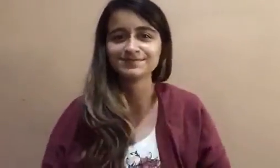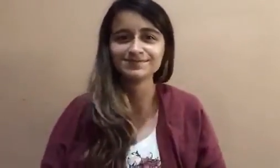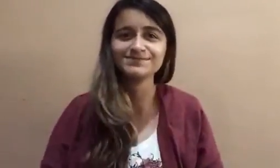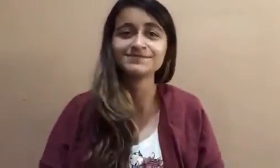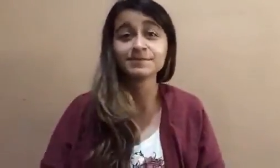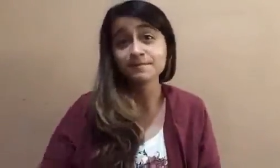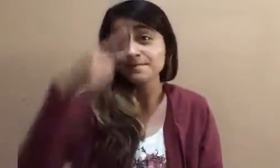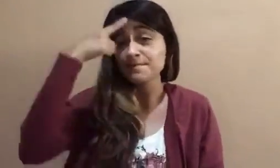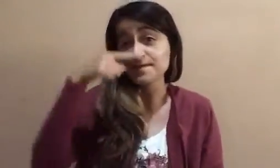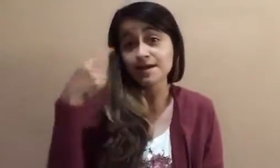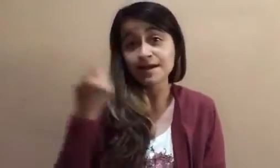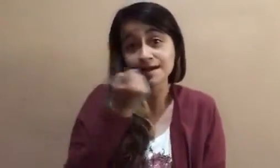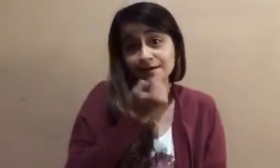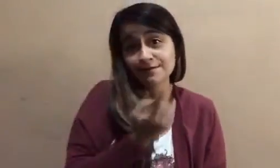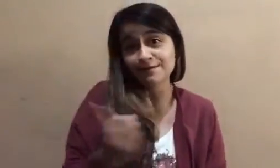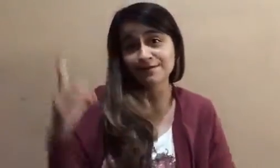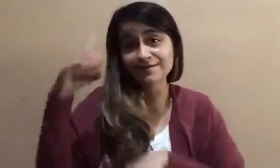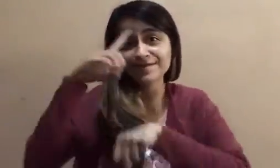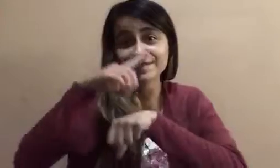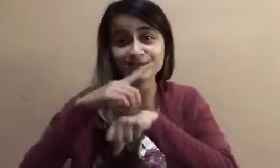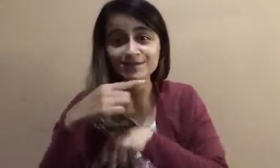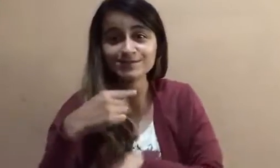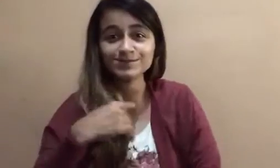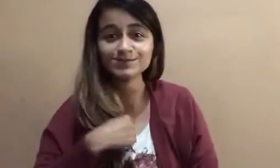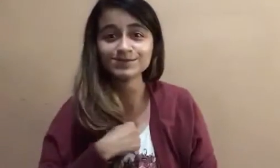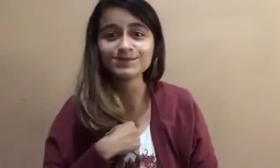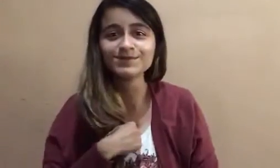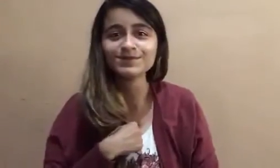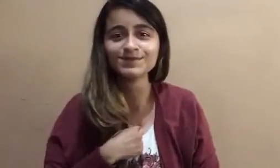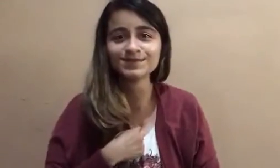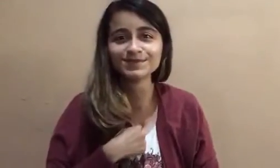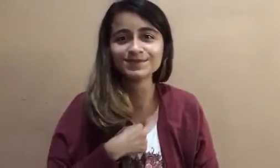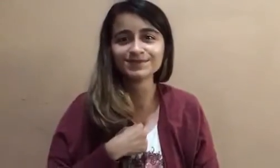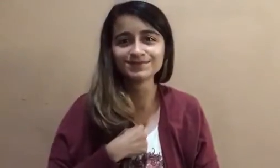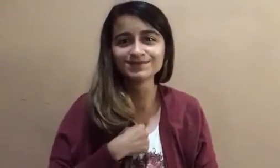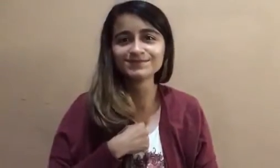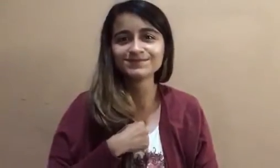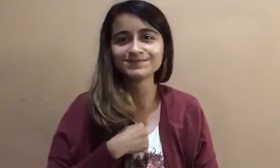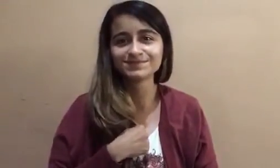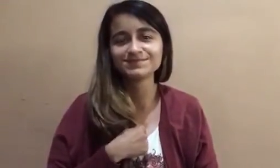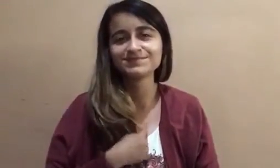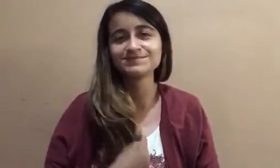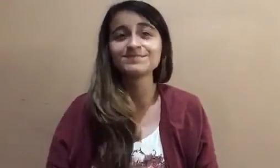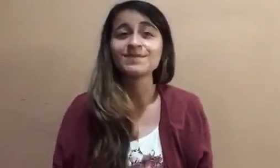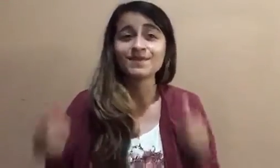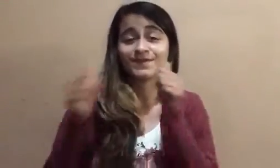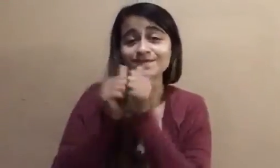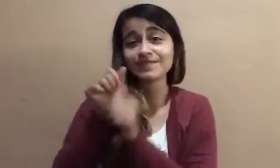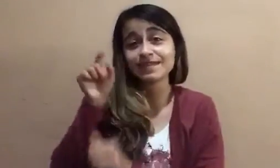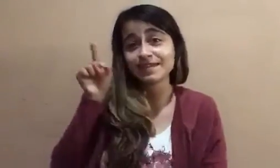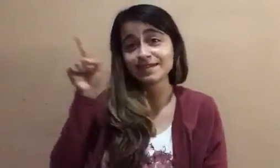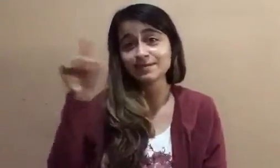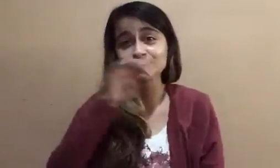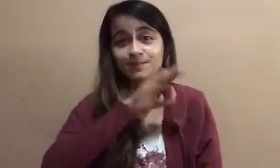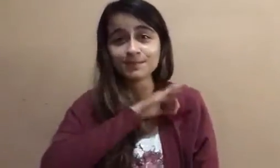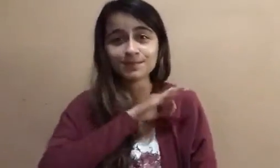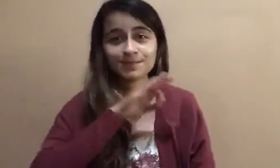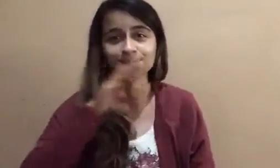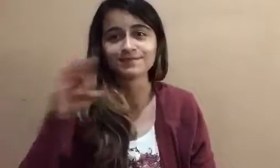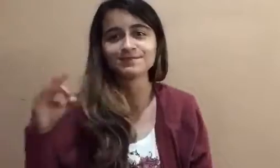Para que algún día yo con él pueda